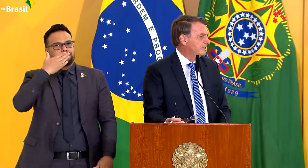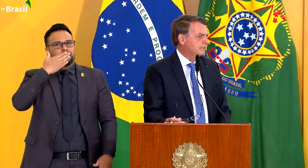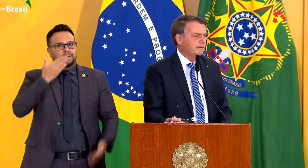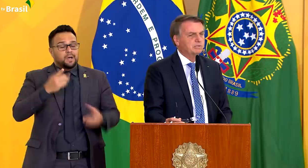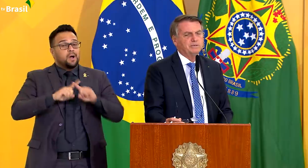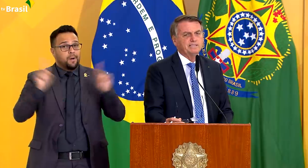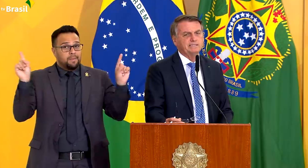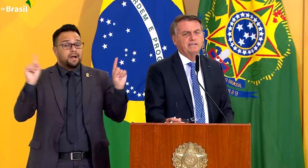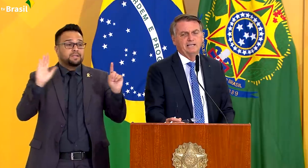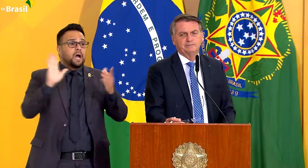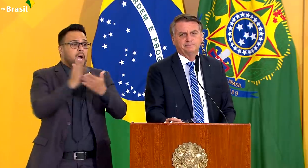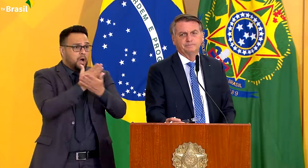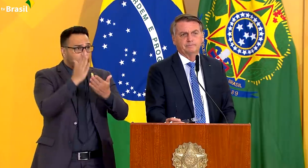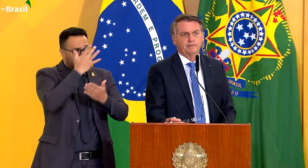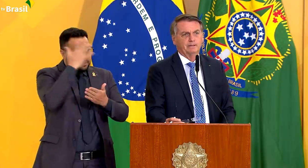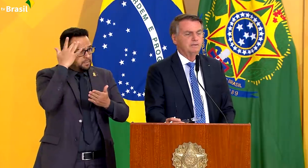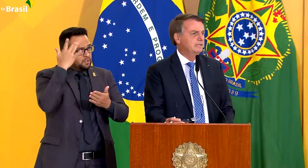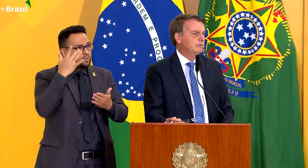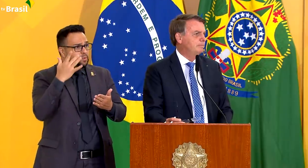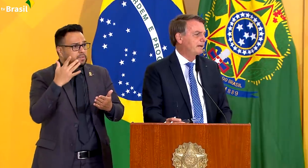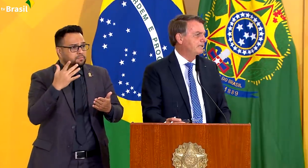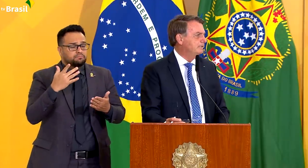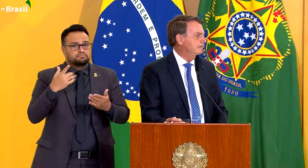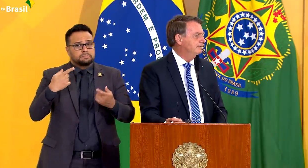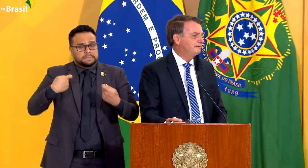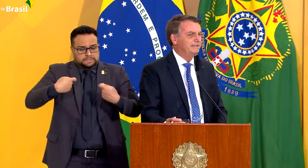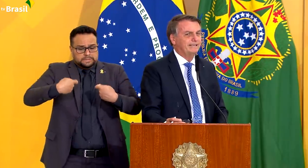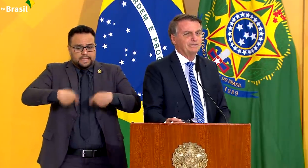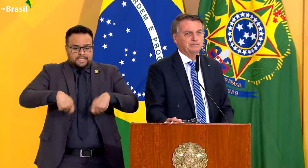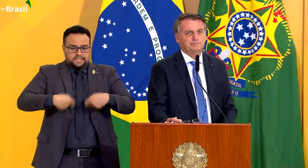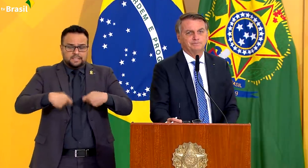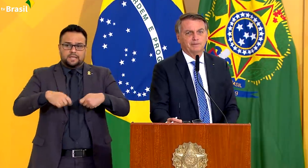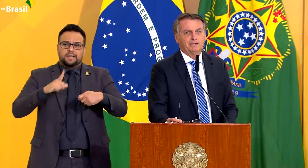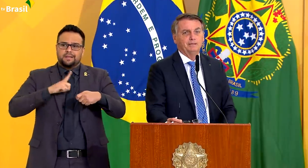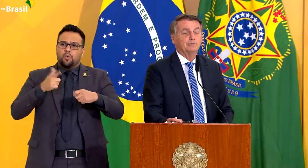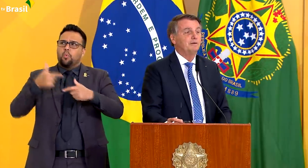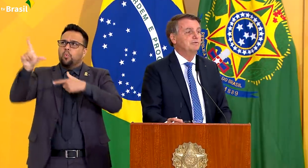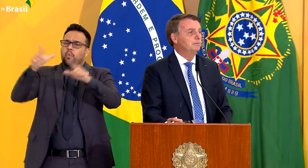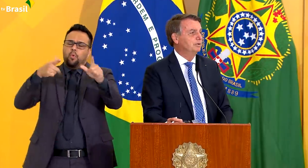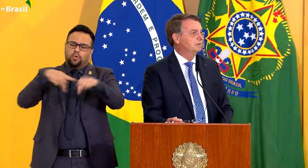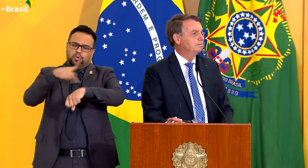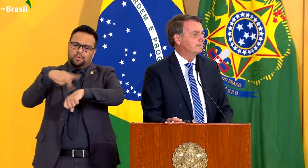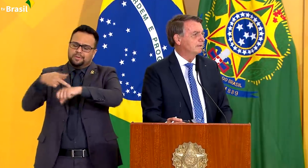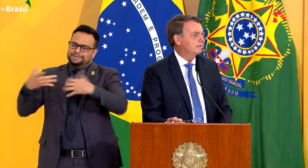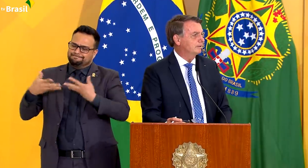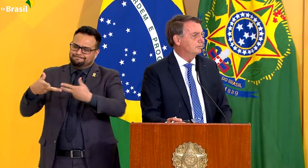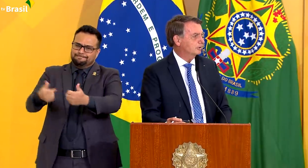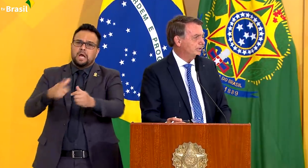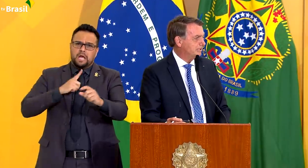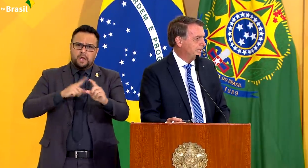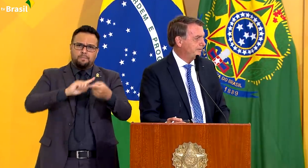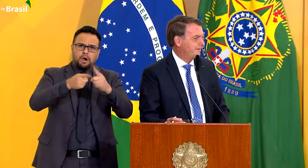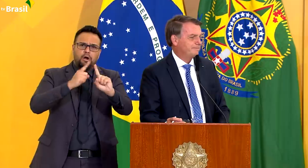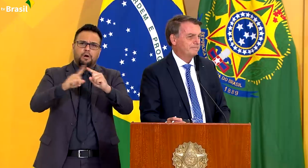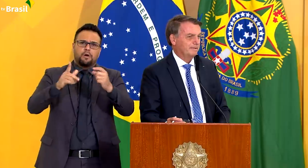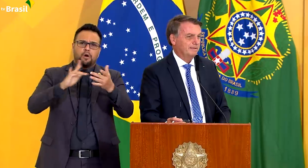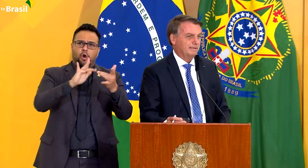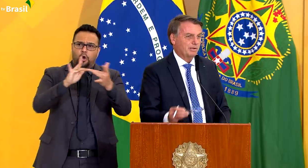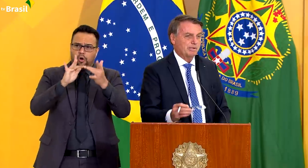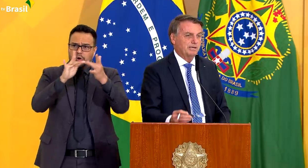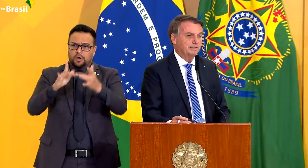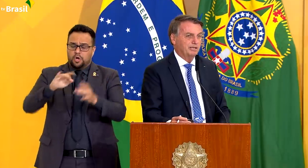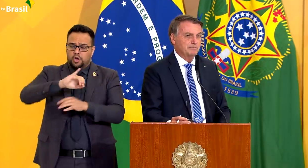muita gente passou necessidade. Nós temos um país fantástico. Converso muito com o Jorge Seyfe,